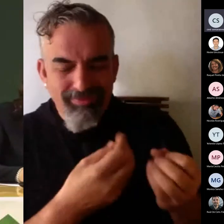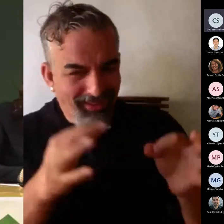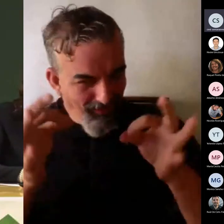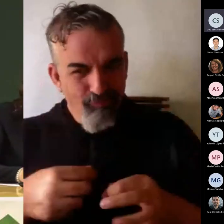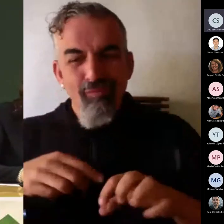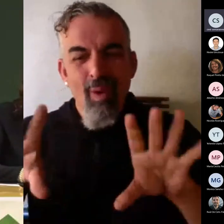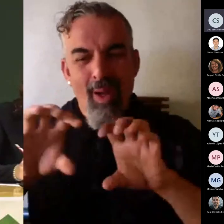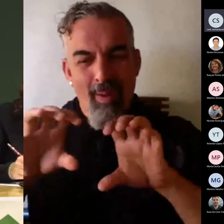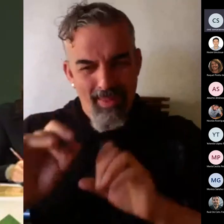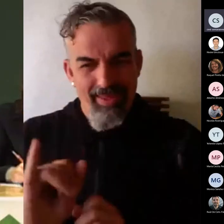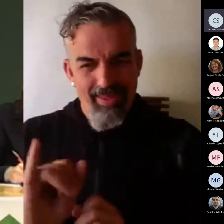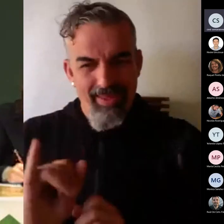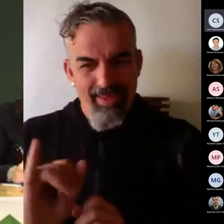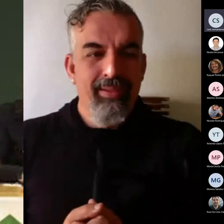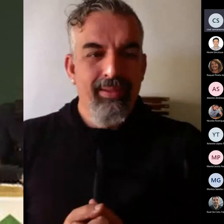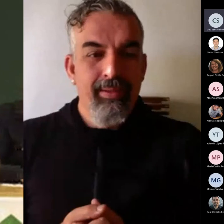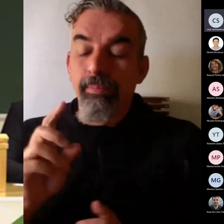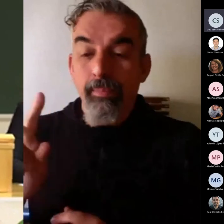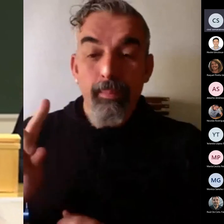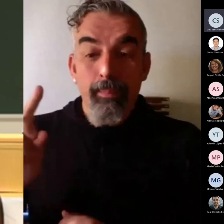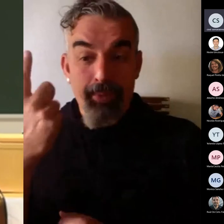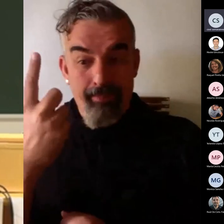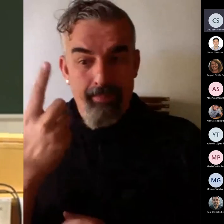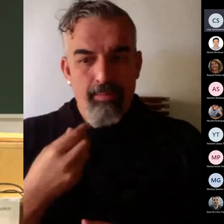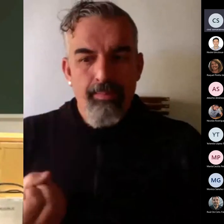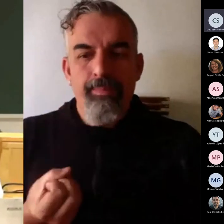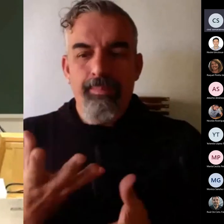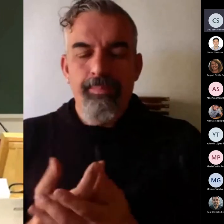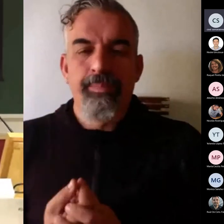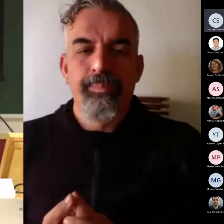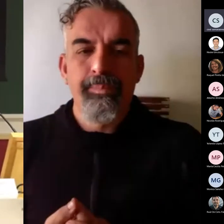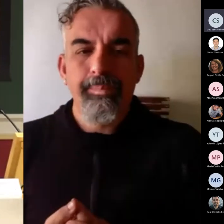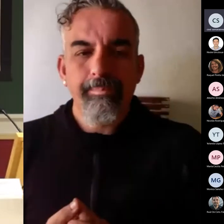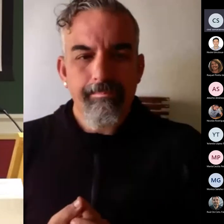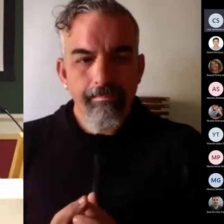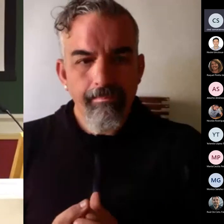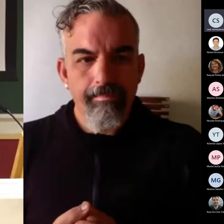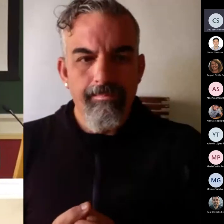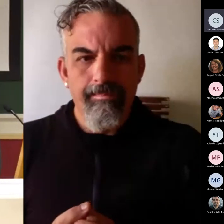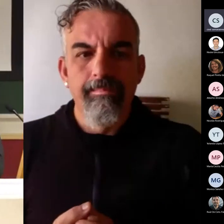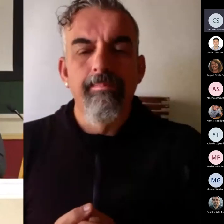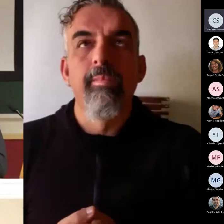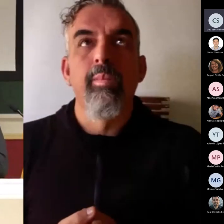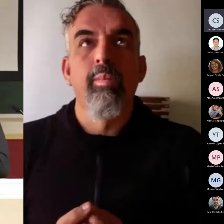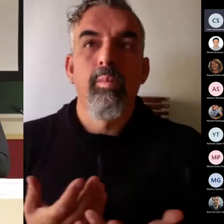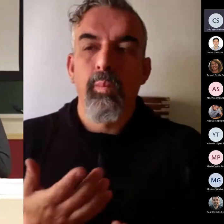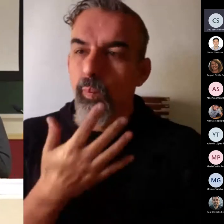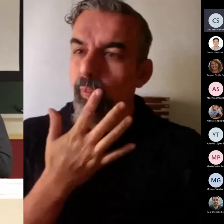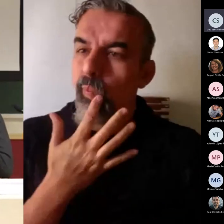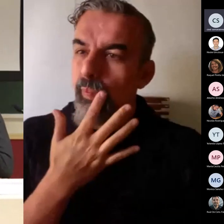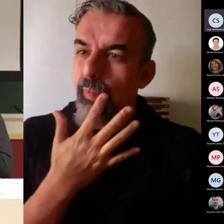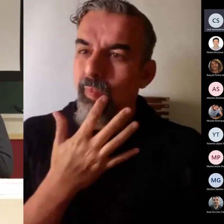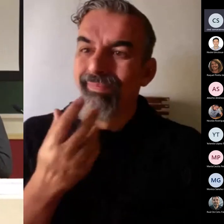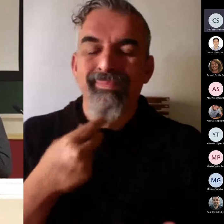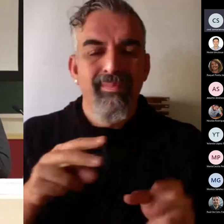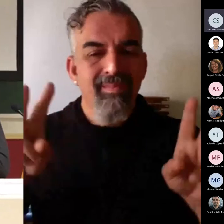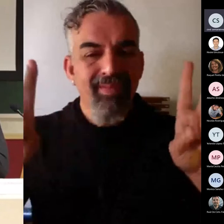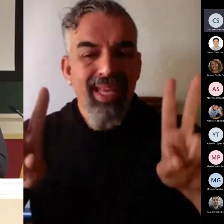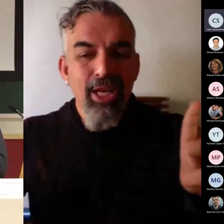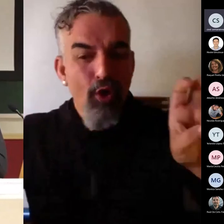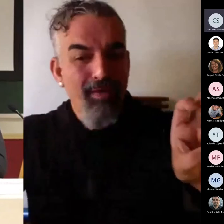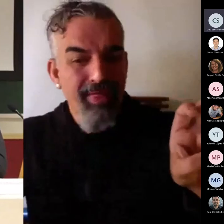Bueno, en primer lugar, yo creo que la innovación